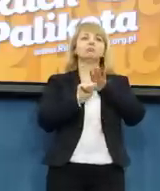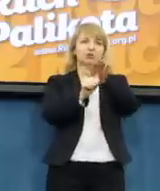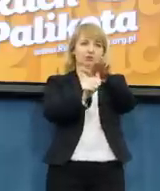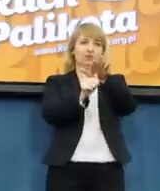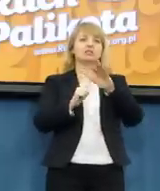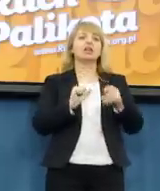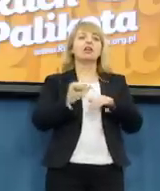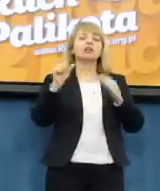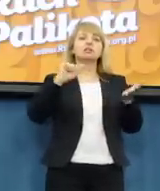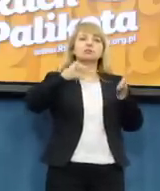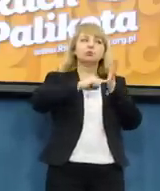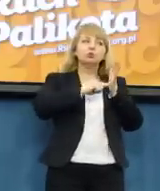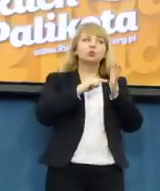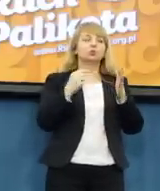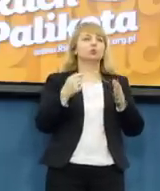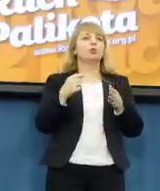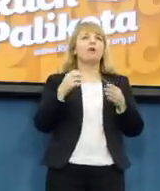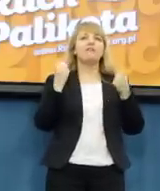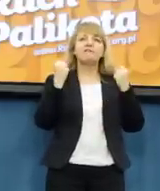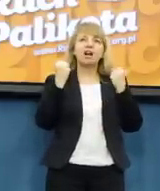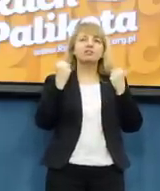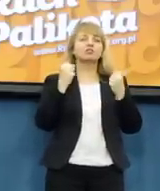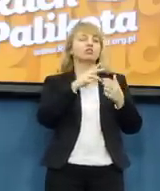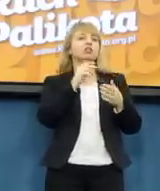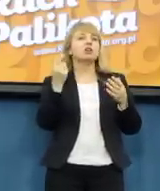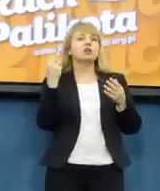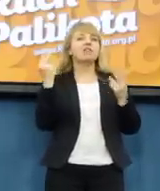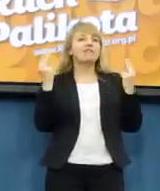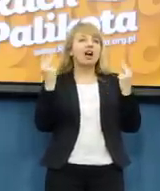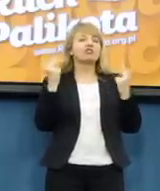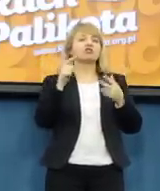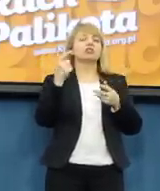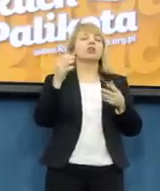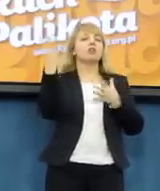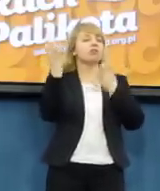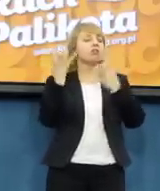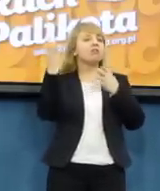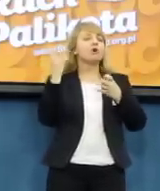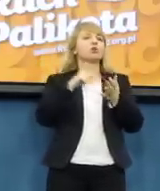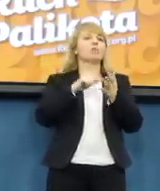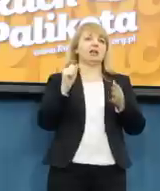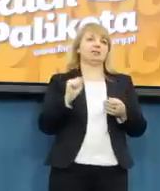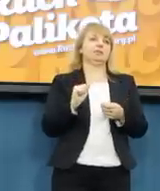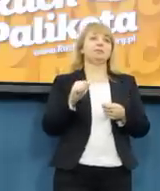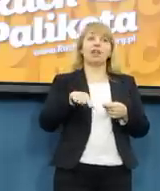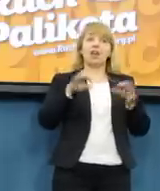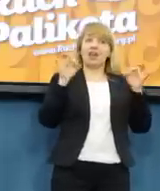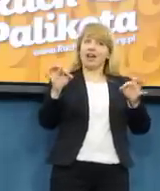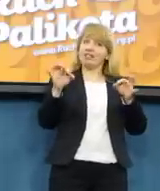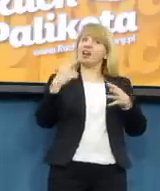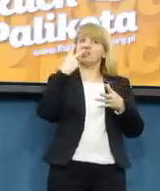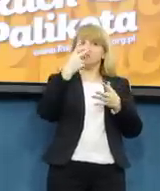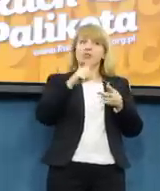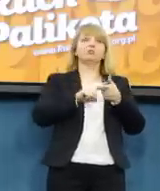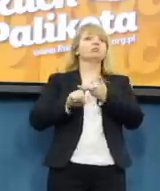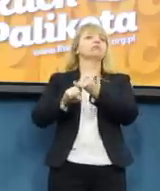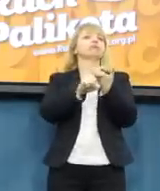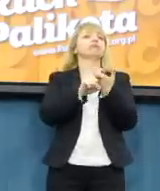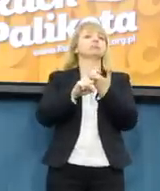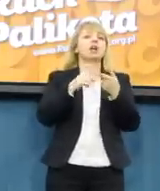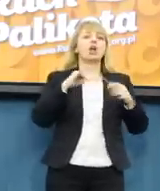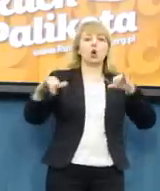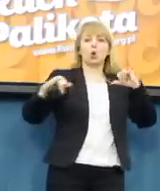informacji dla Platformy Obywatelskiej. I z jednej strony to bardzo dobrze, bo nareszcie koalicja rządząca wprowadzi sensowne